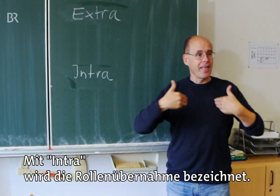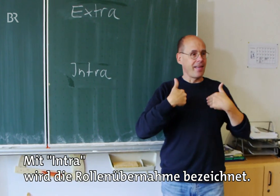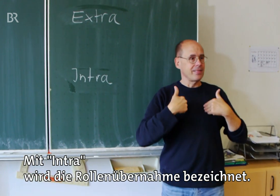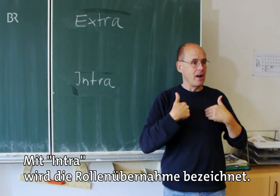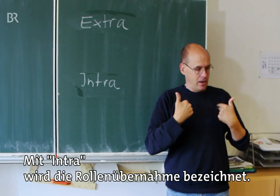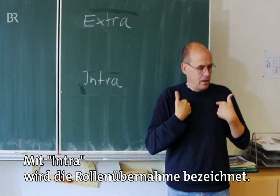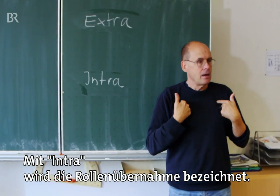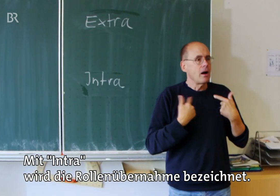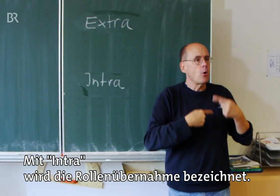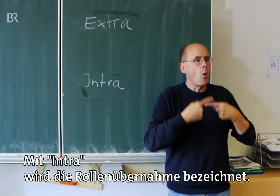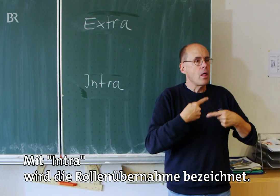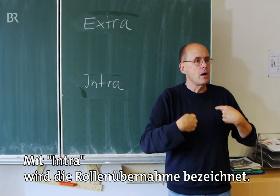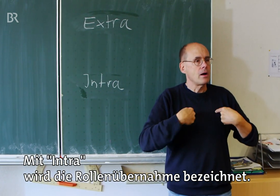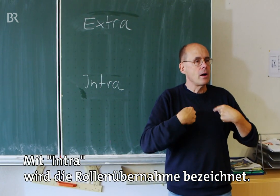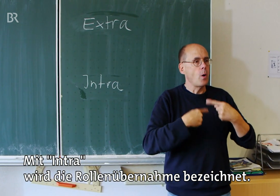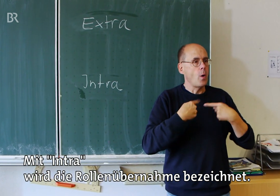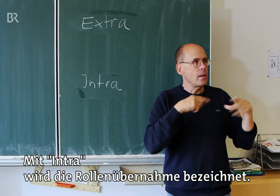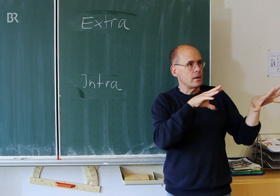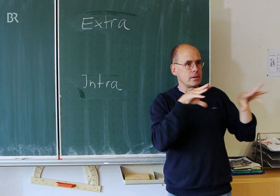Mit Intra wird die Rollenübernahme bezeichnet.